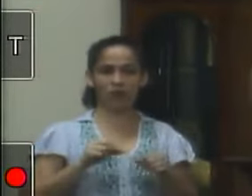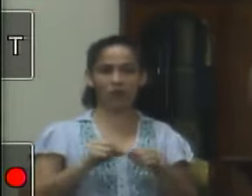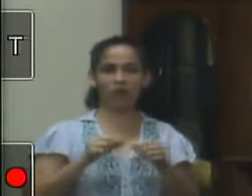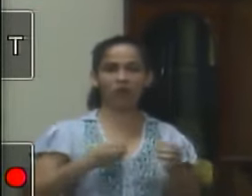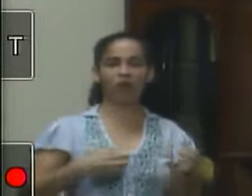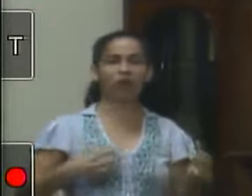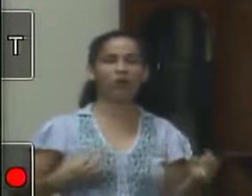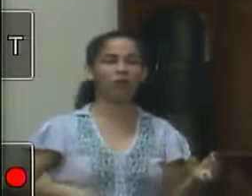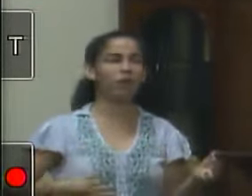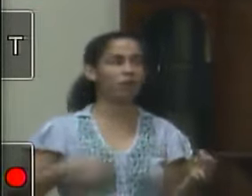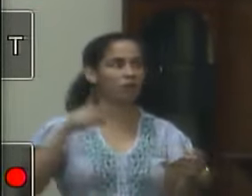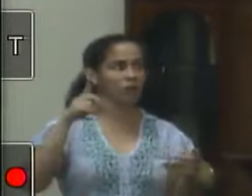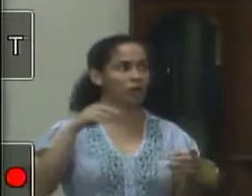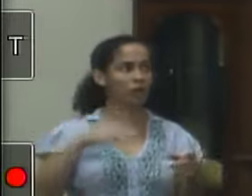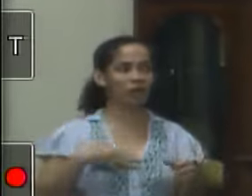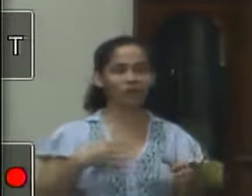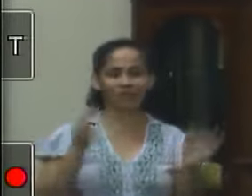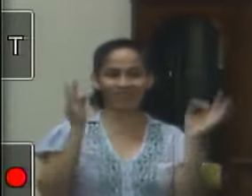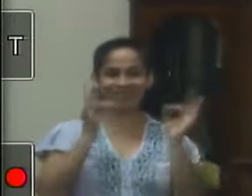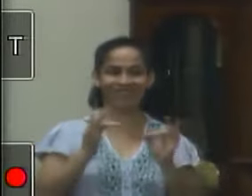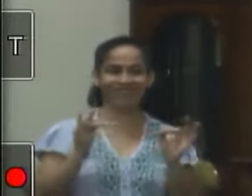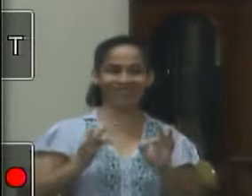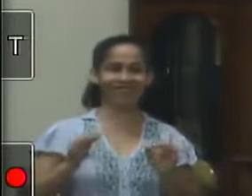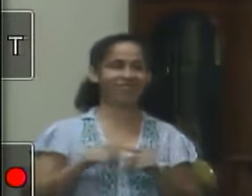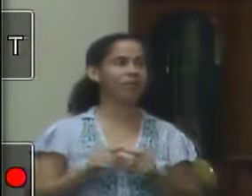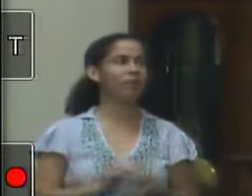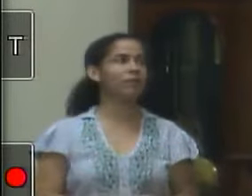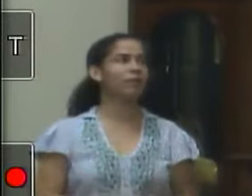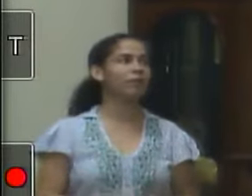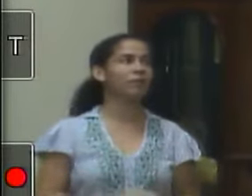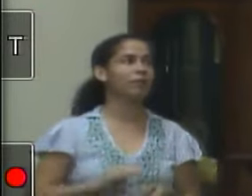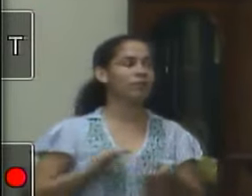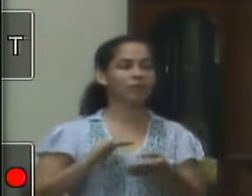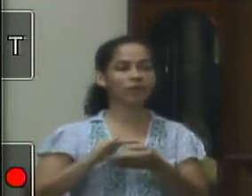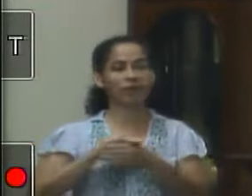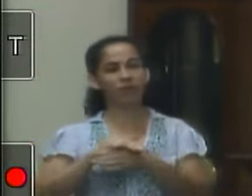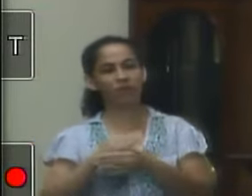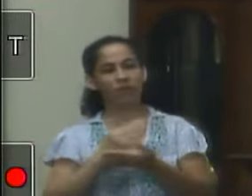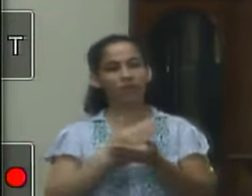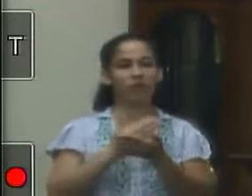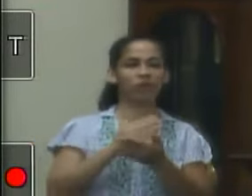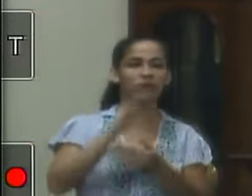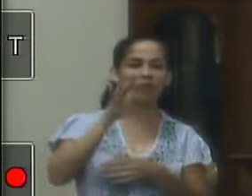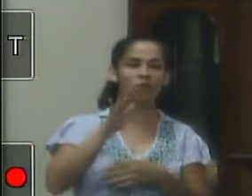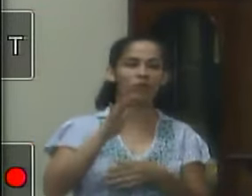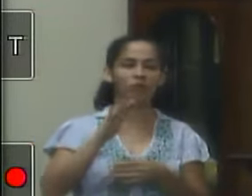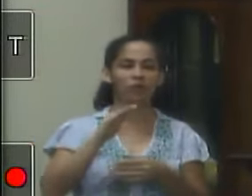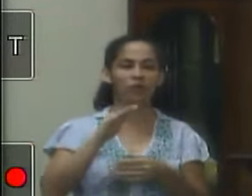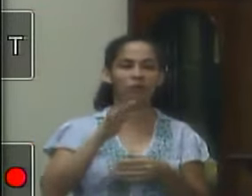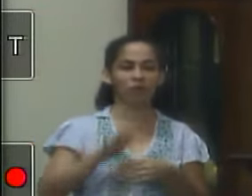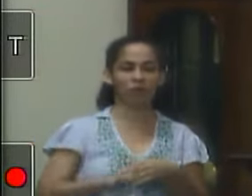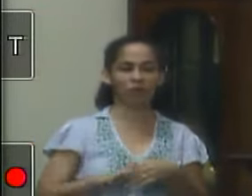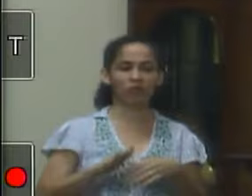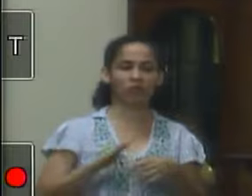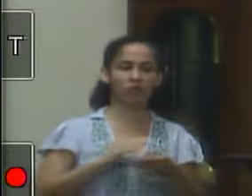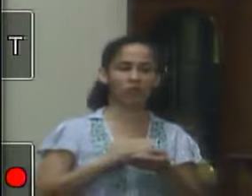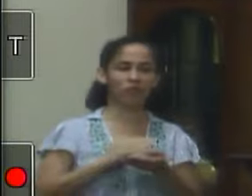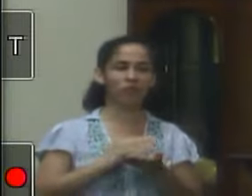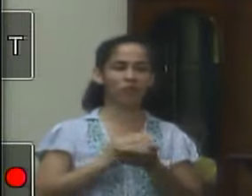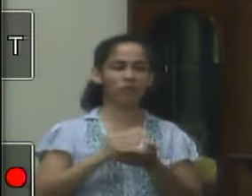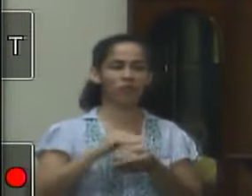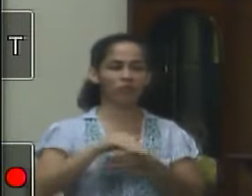gratificante foi, na tarde, na noite, no início da noite de ontem, foi que